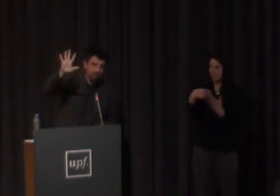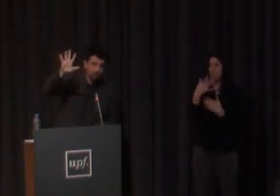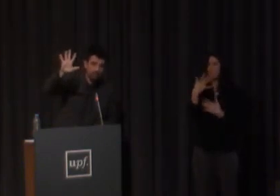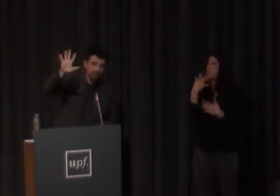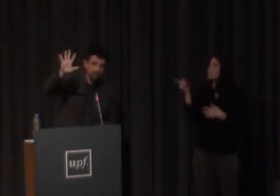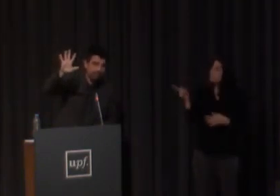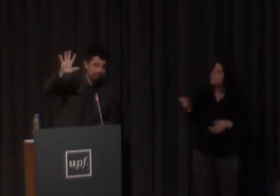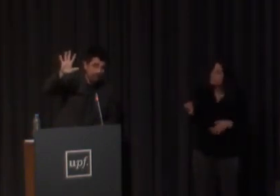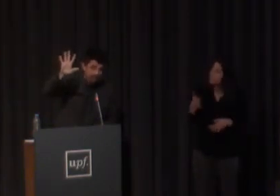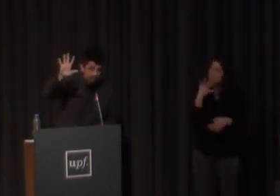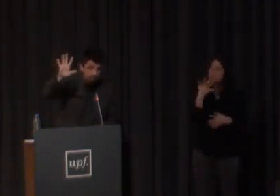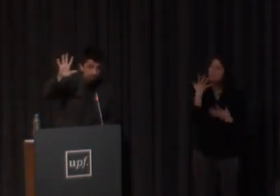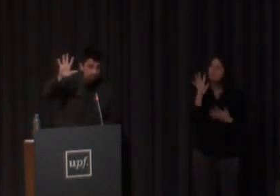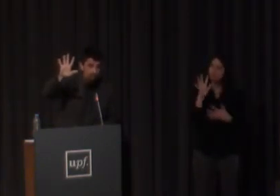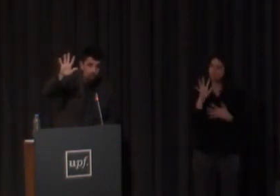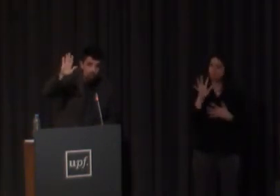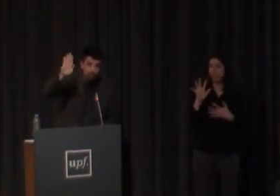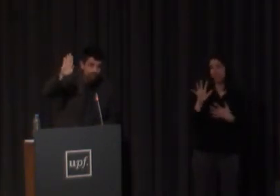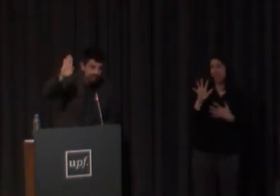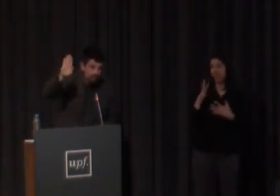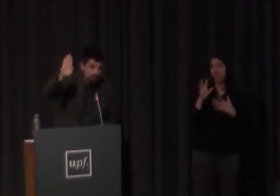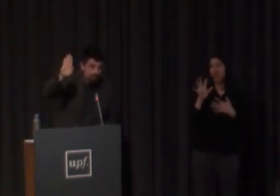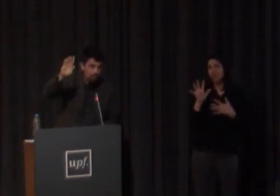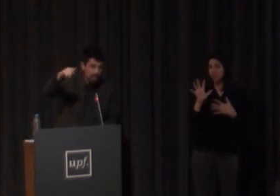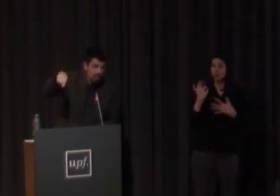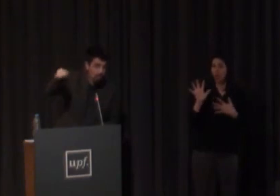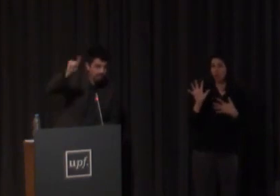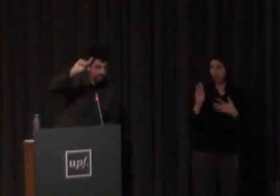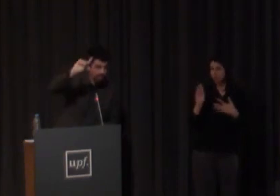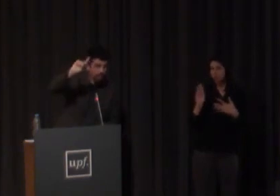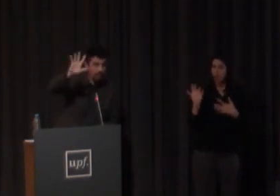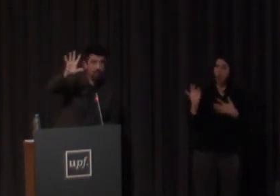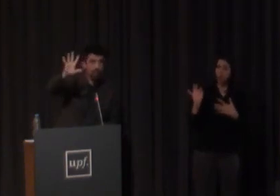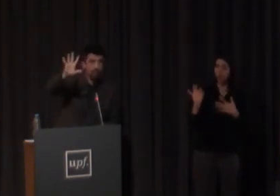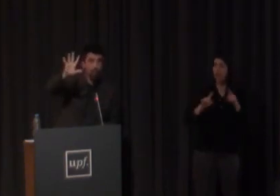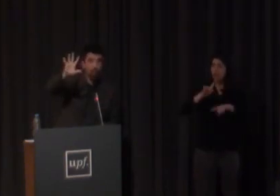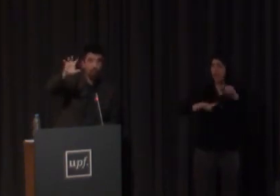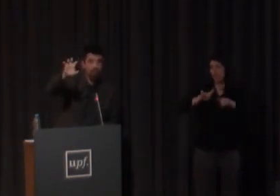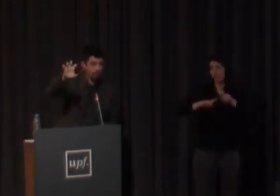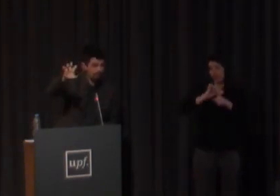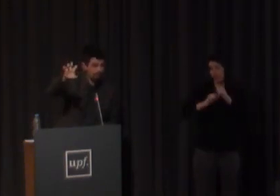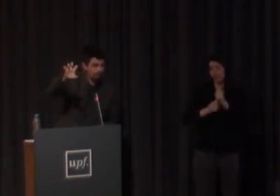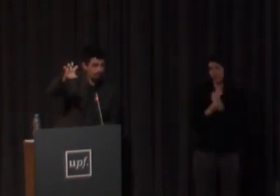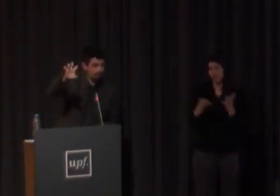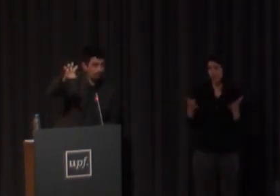los dedos están abiertos o cerrados con lo cual lleva un acento cerrado o